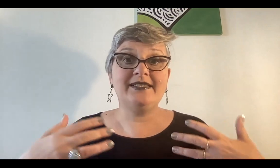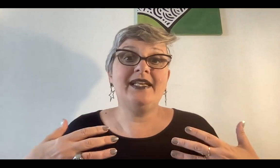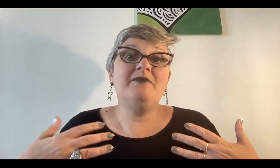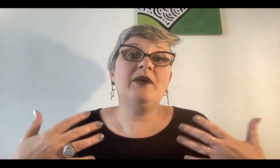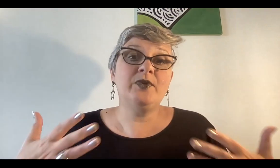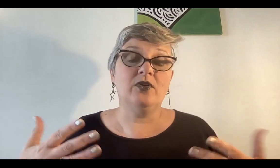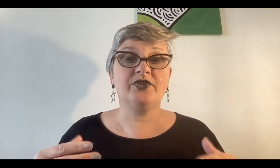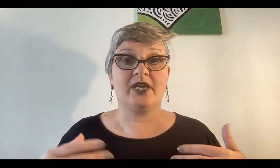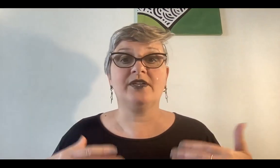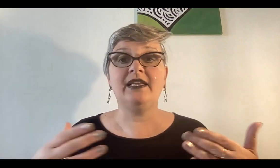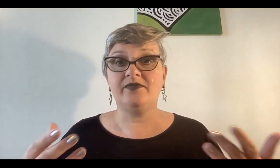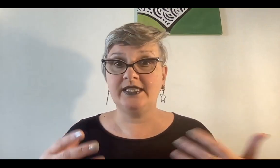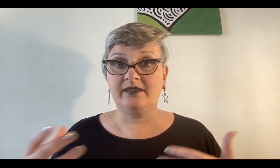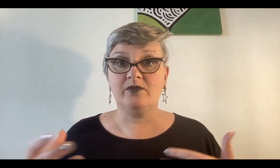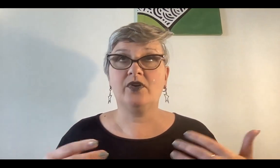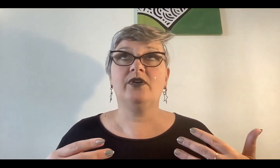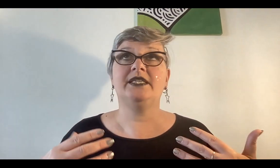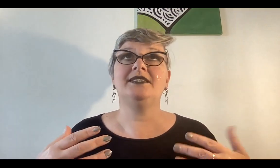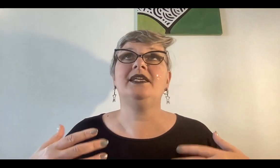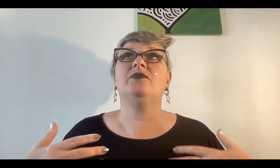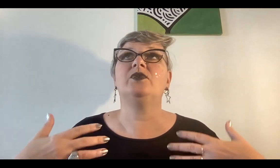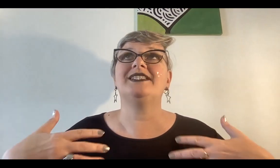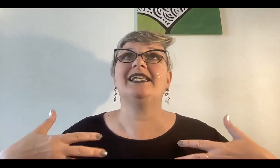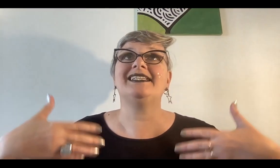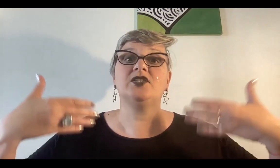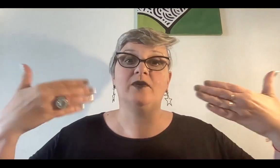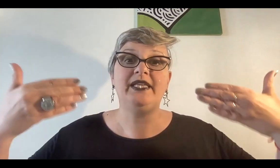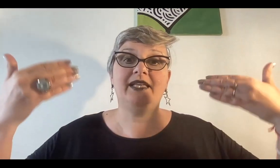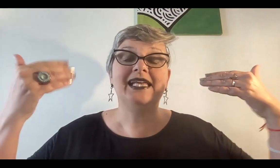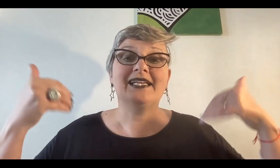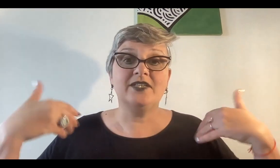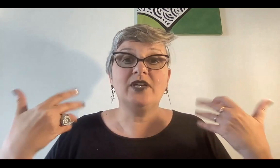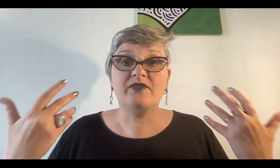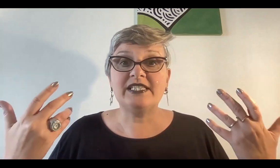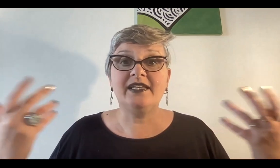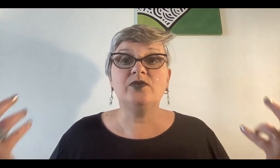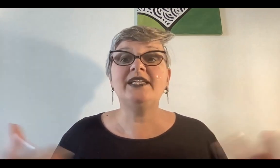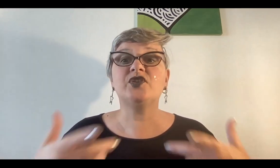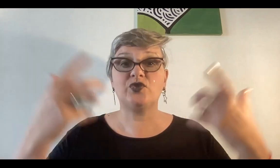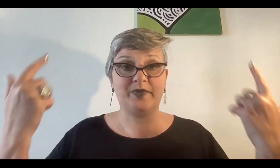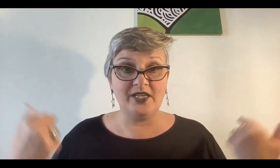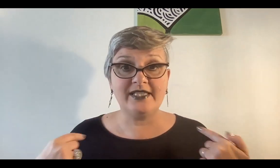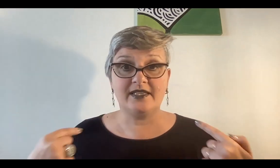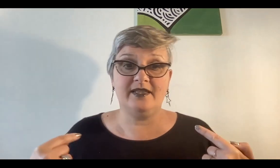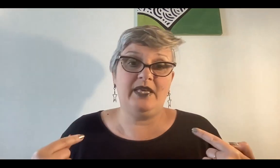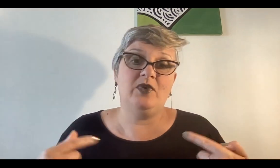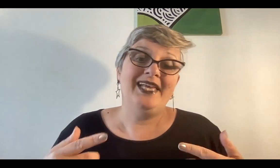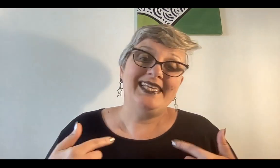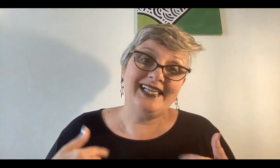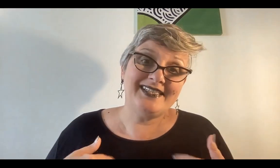porque si eran más brujos, recordar la diferencia entre brujo y hechicero, brujo es el que se somete, creyendo que las fuerzas naturales son superiores a sí mismo, y el